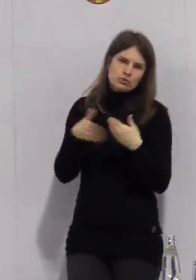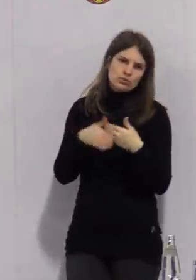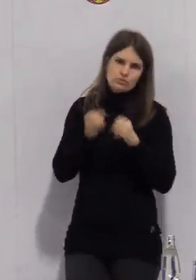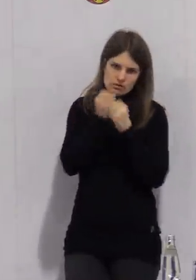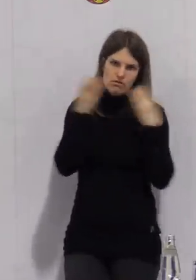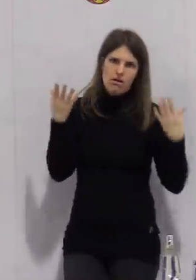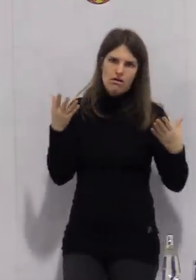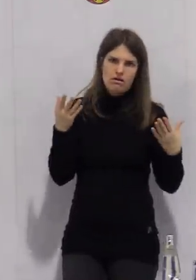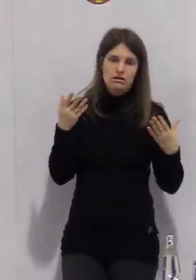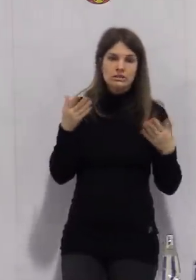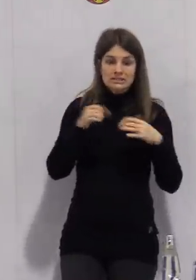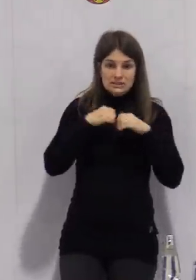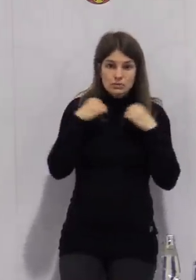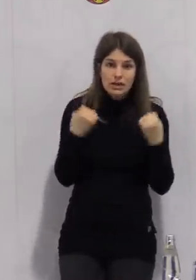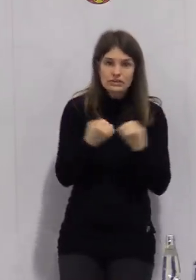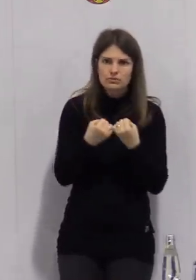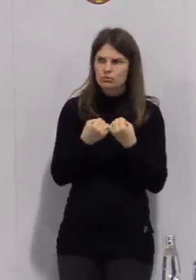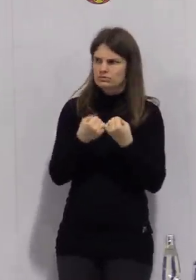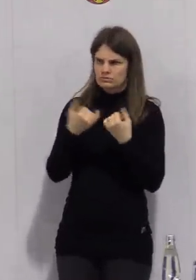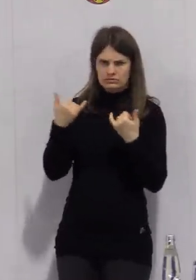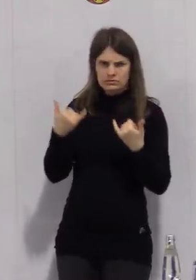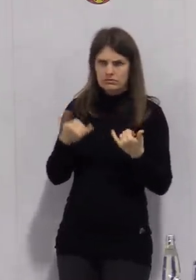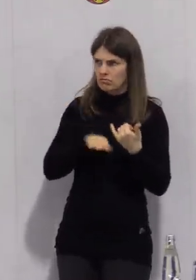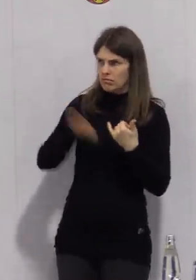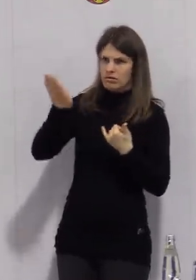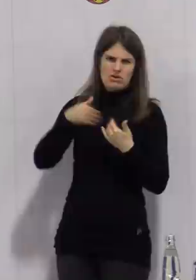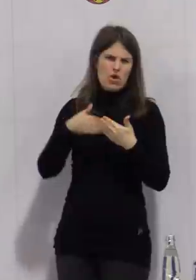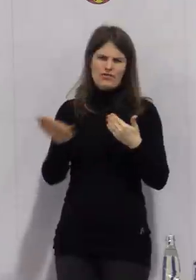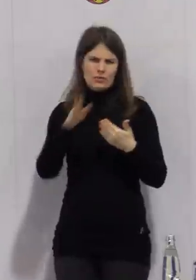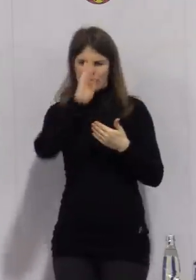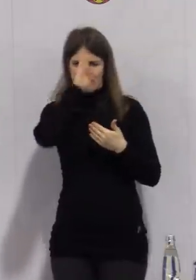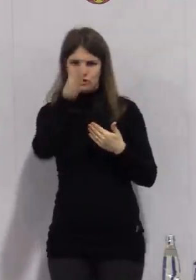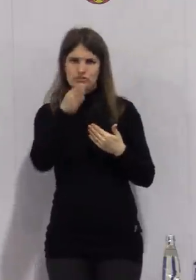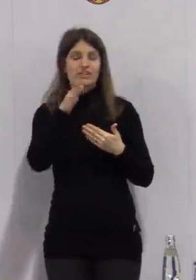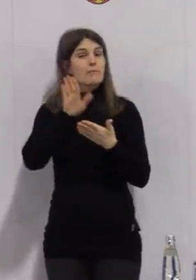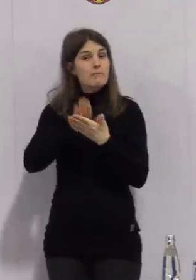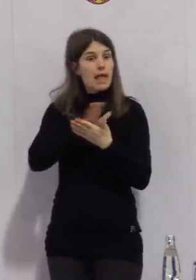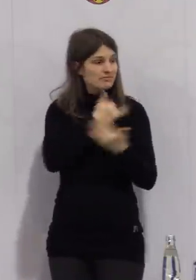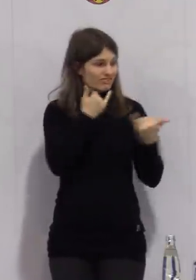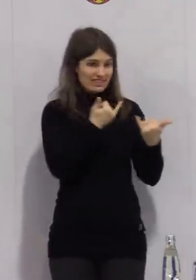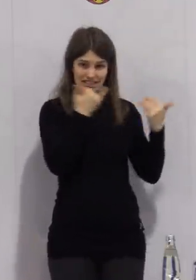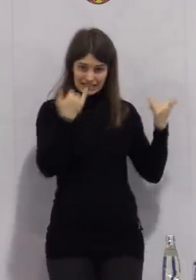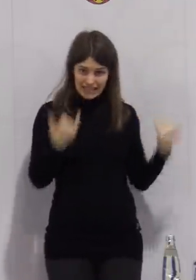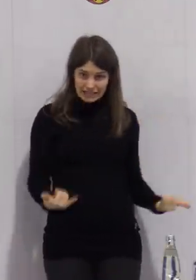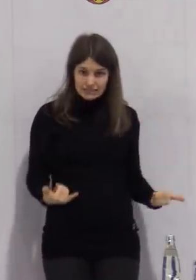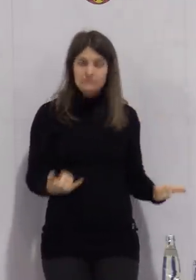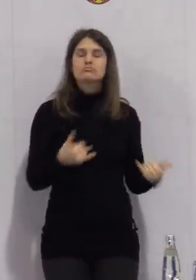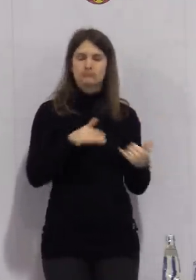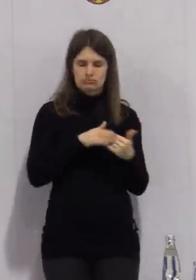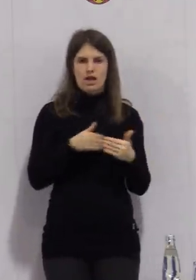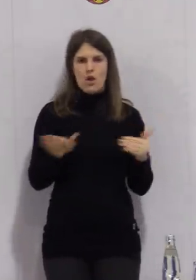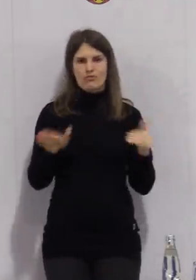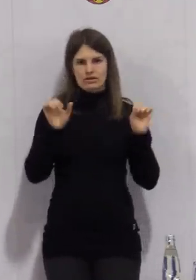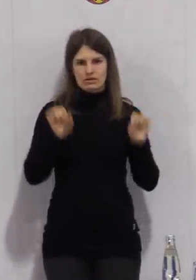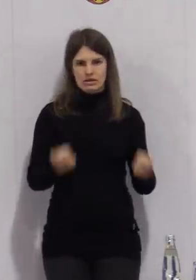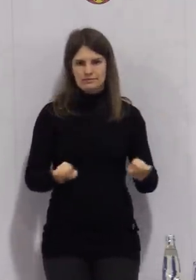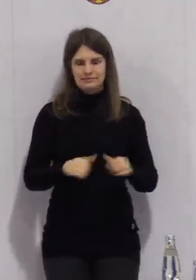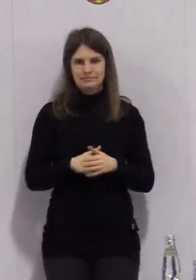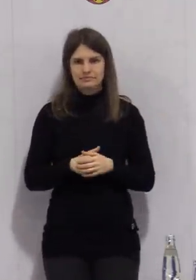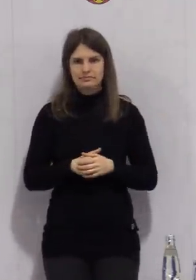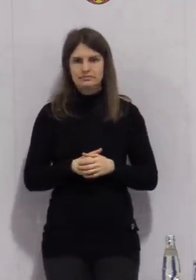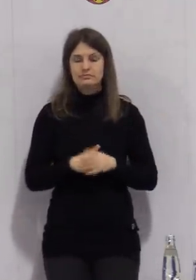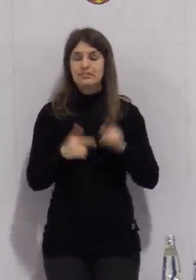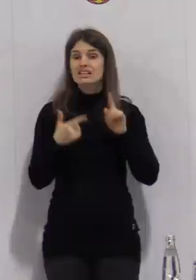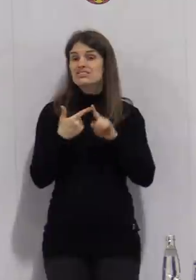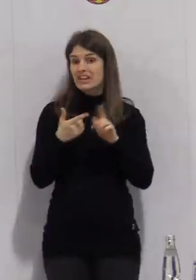steigenden Infektionslage eine Öffnung da hinein nicht denkbar ist. Zweitens, Abschluss der